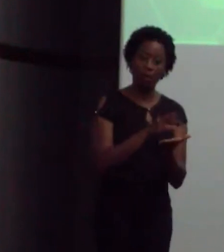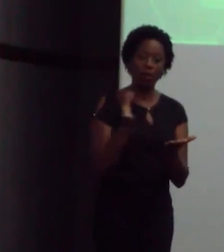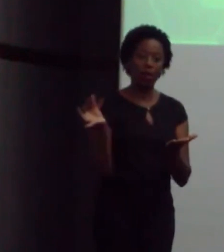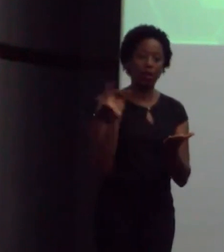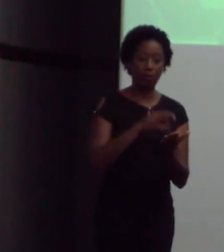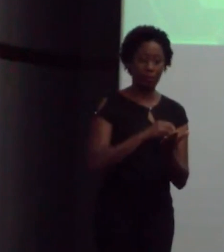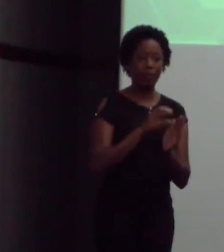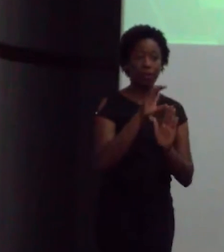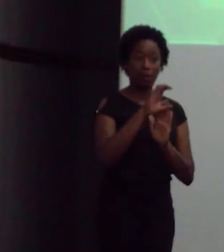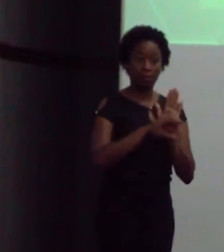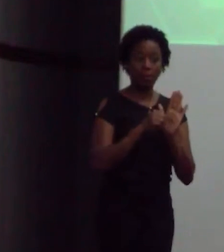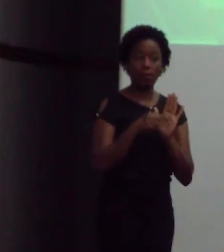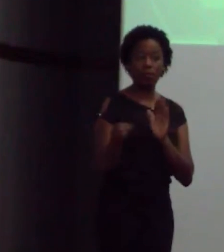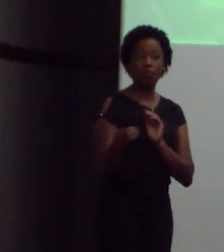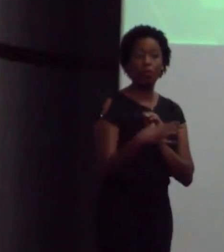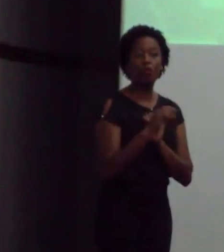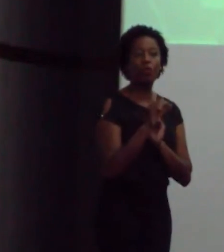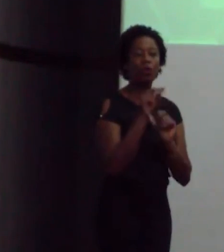perspectiva,